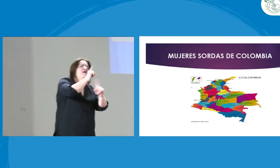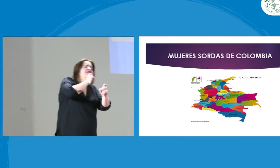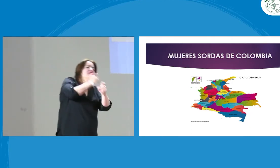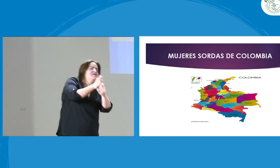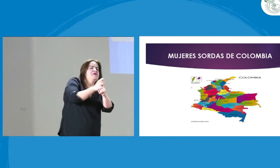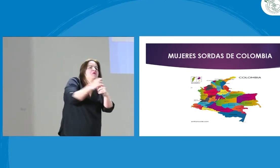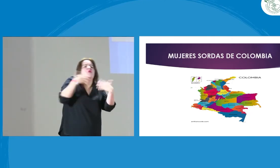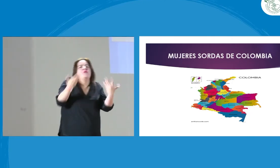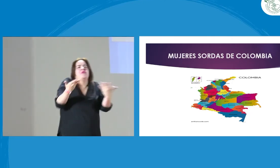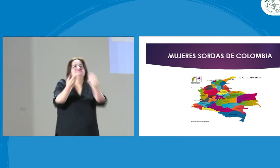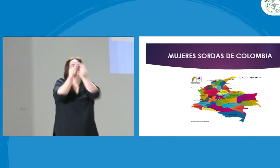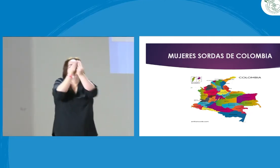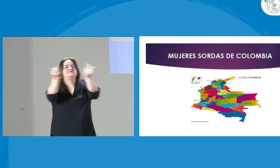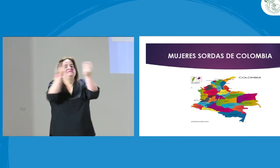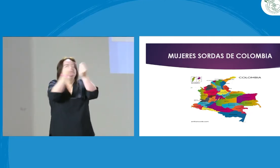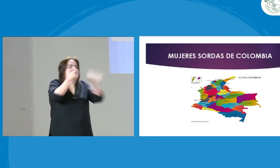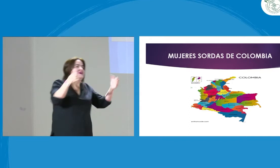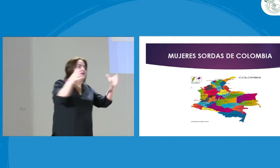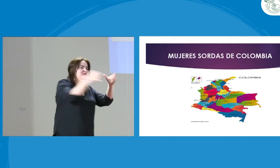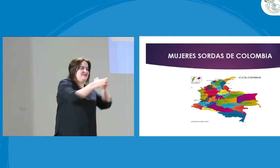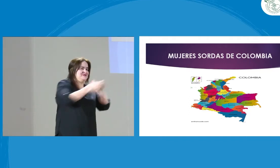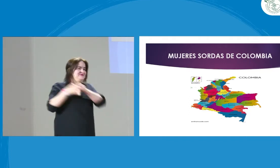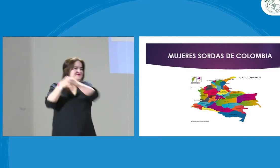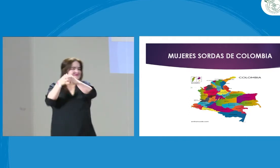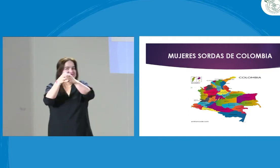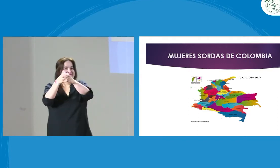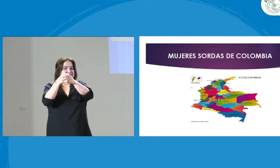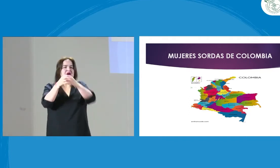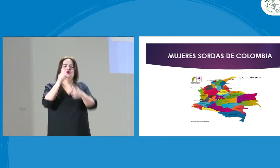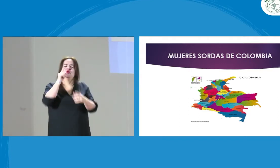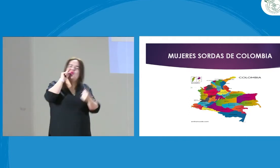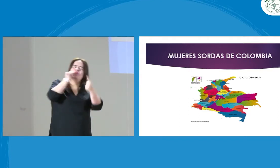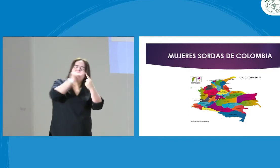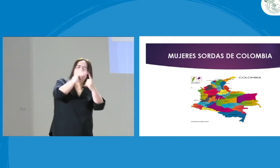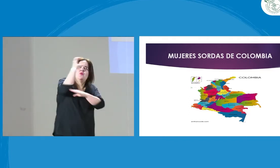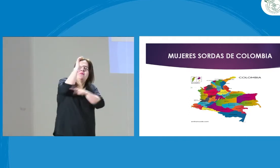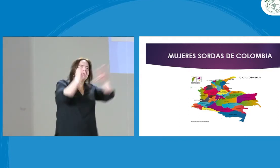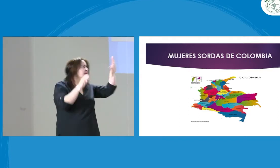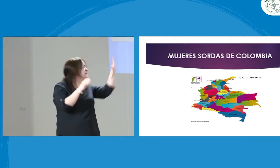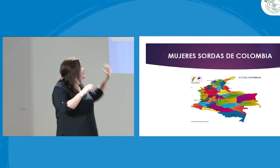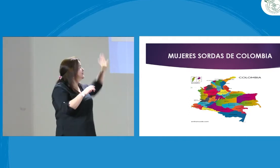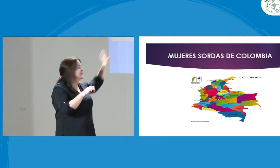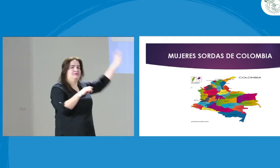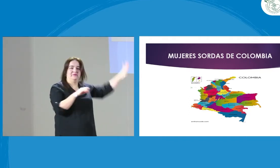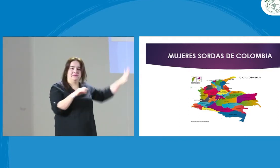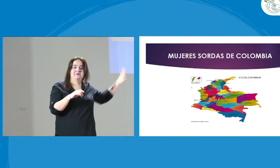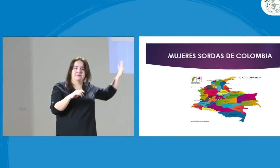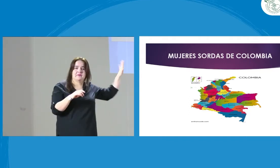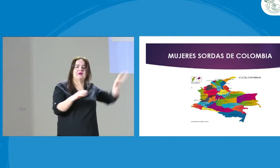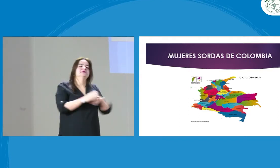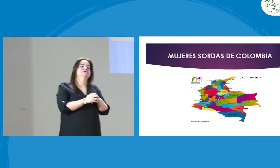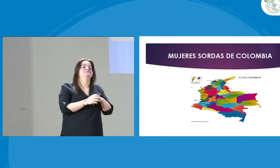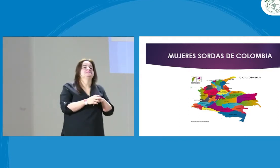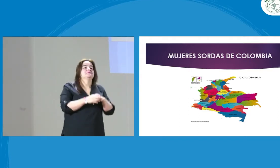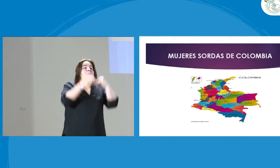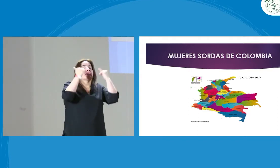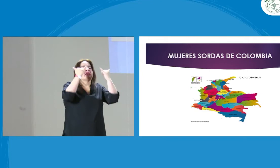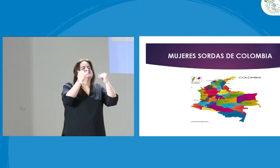Queremos saber cuáles son esas dificultades o si se han ido desapareciendo, si han ido cerrando esas asociaciones. Por eso tengo el mapa aquí.